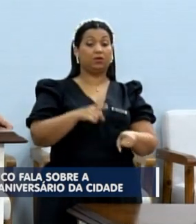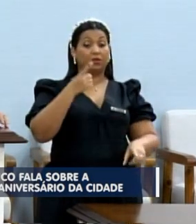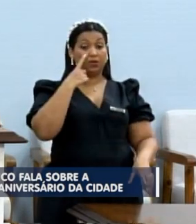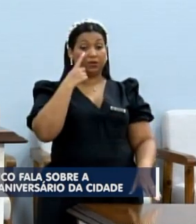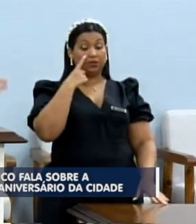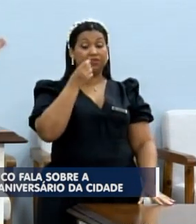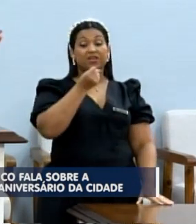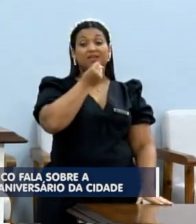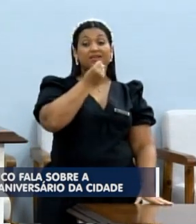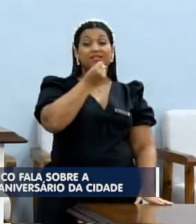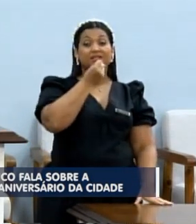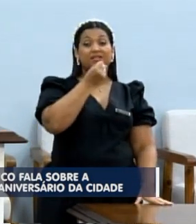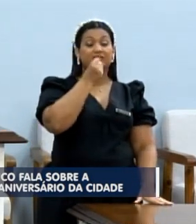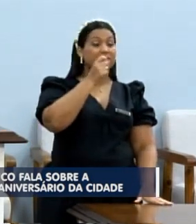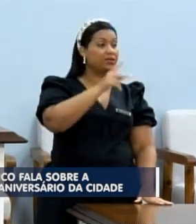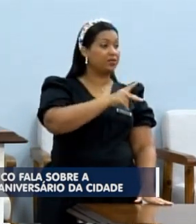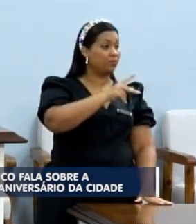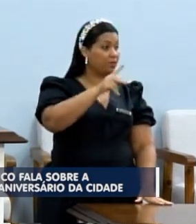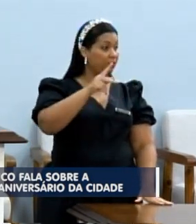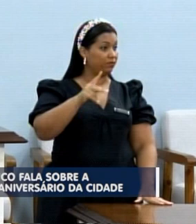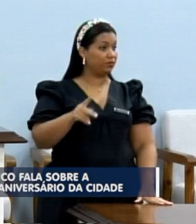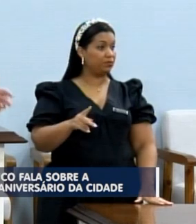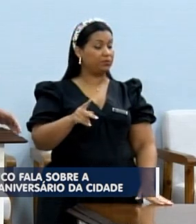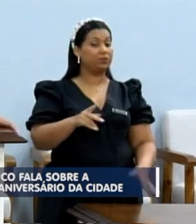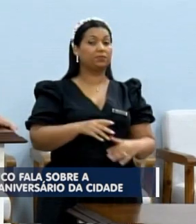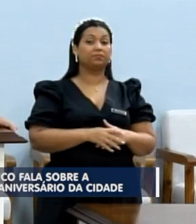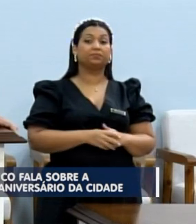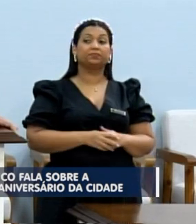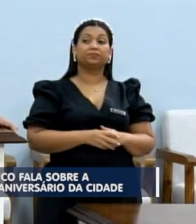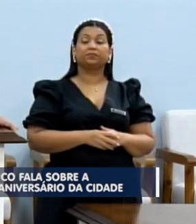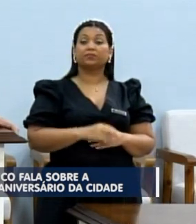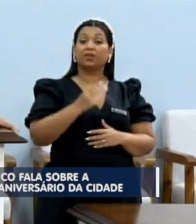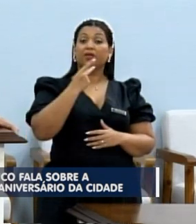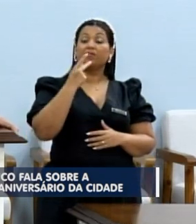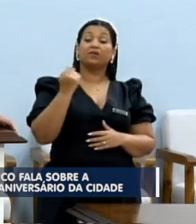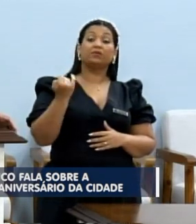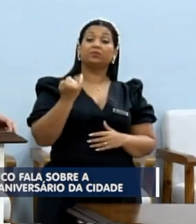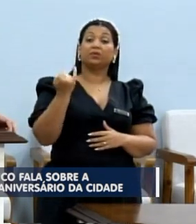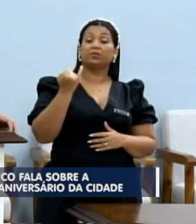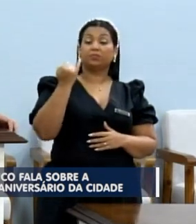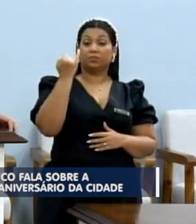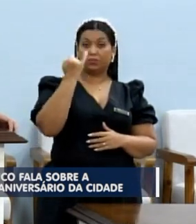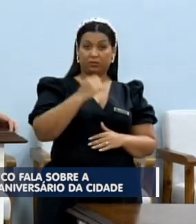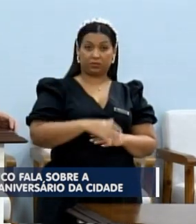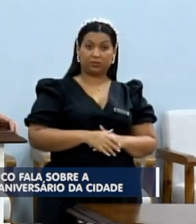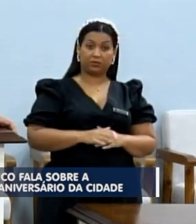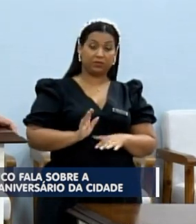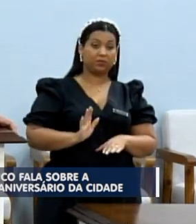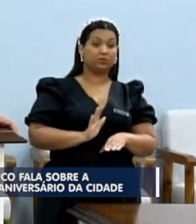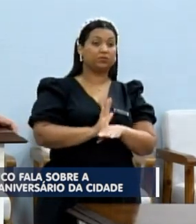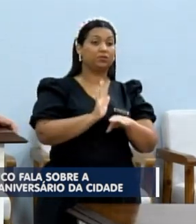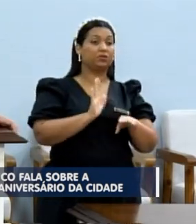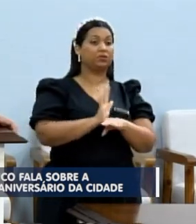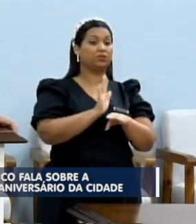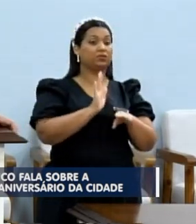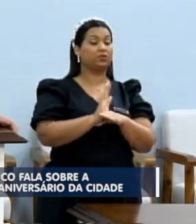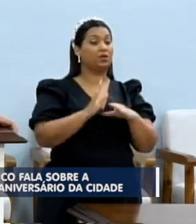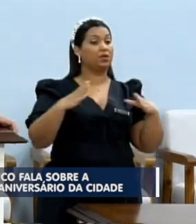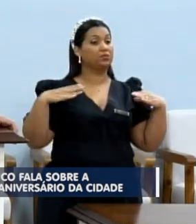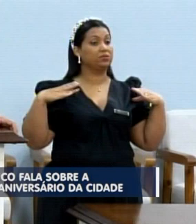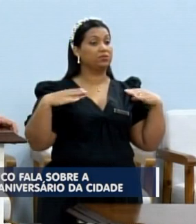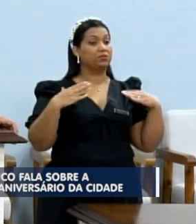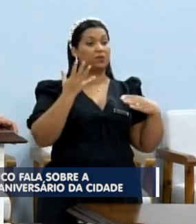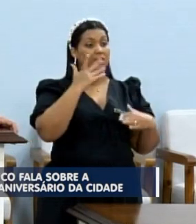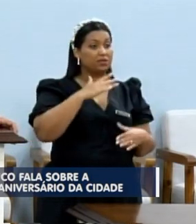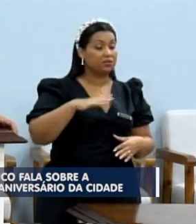professora, não lembro o nome agora, falando da importância de ajudar esses anjinhos, essas